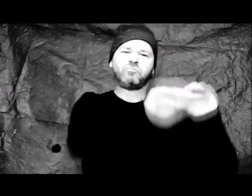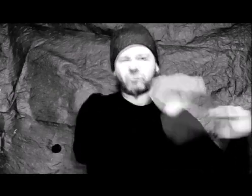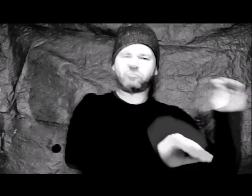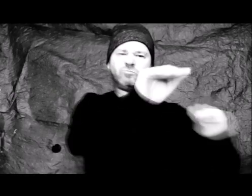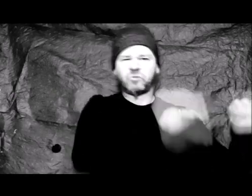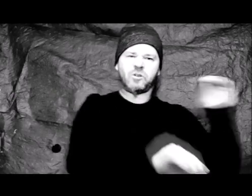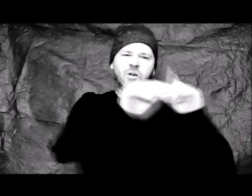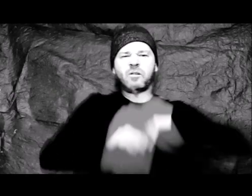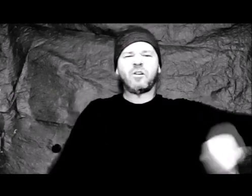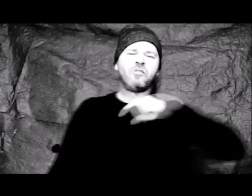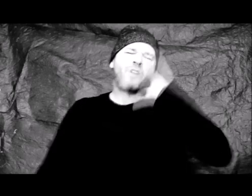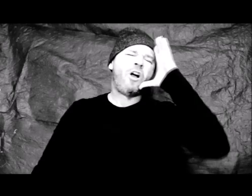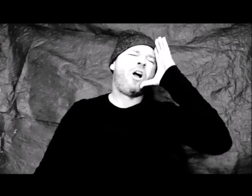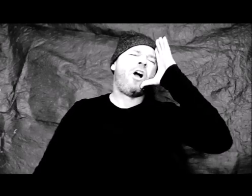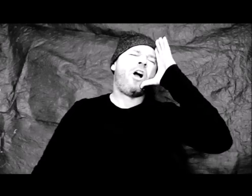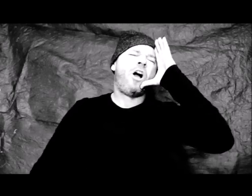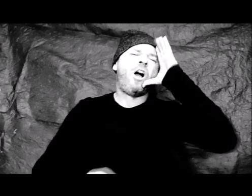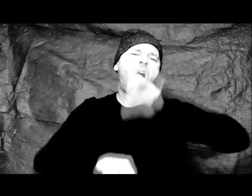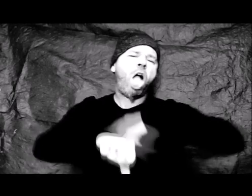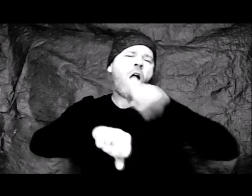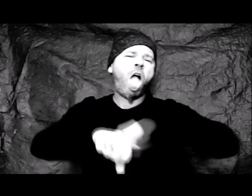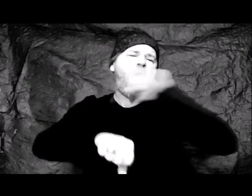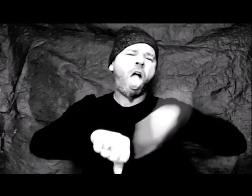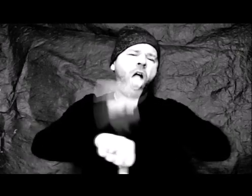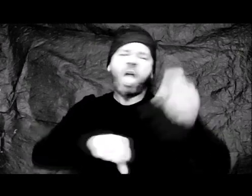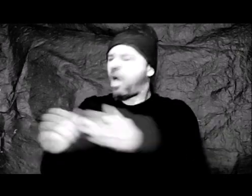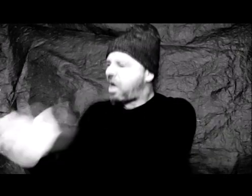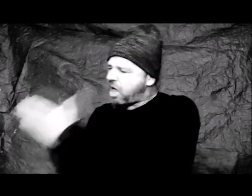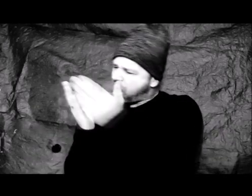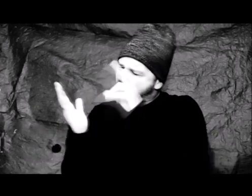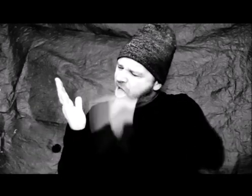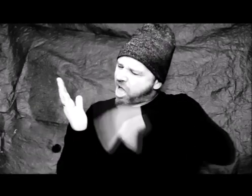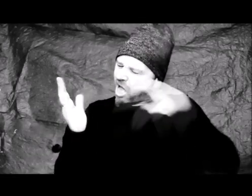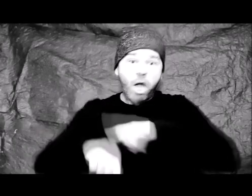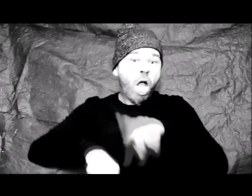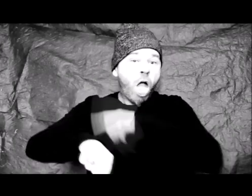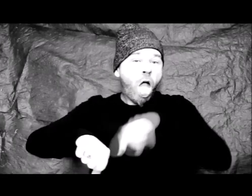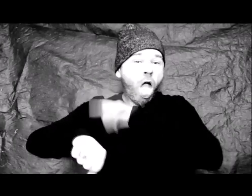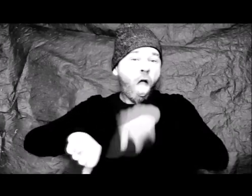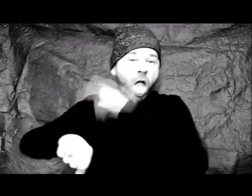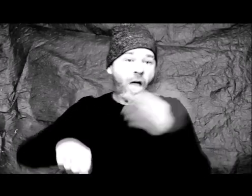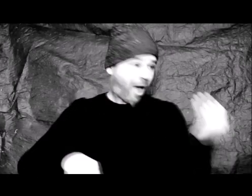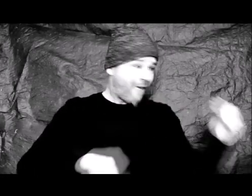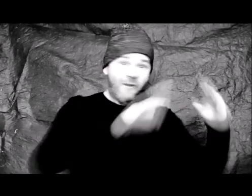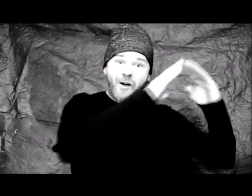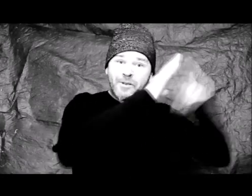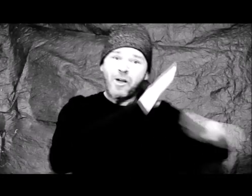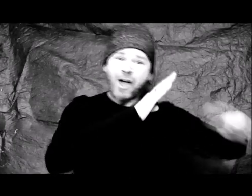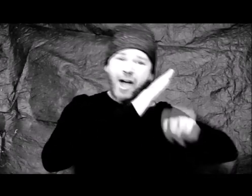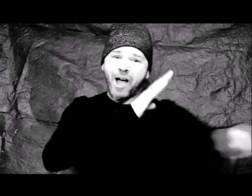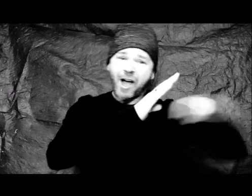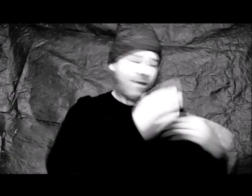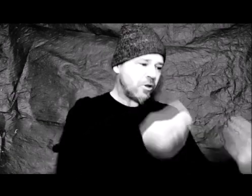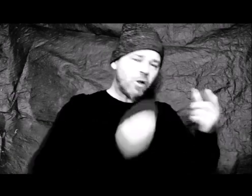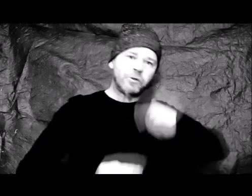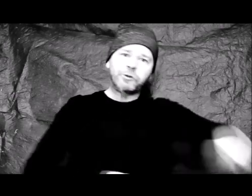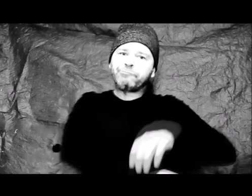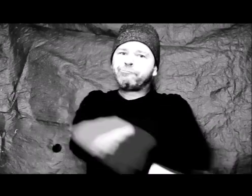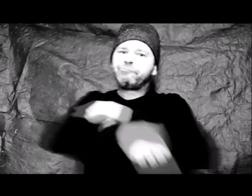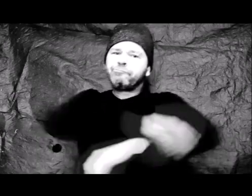Et tandis qu'on dort tant, qu'on n'en dort même plus, qu'on lit pour passer le temps la peste de Camus, tandis que nos enfants, coincés à la maison, nous font prendre fermement la bonne